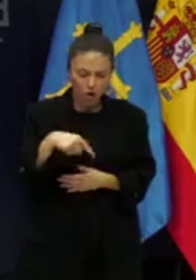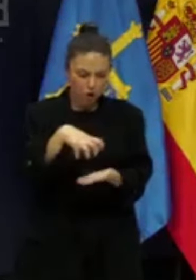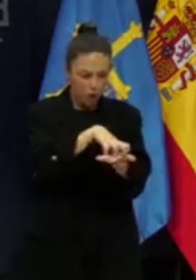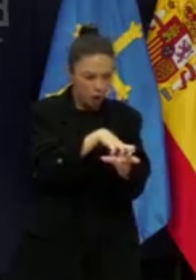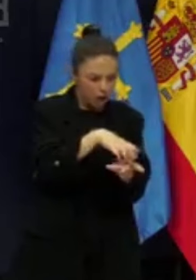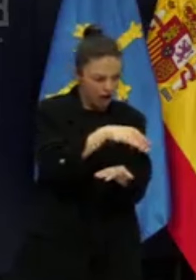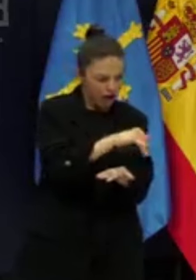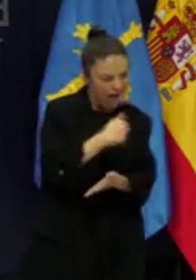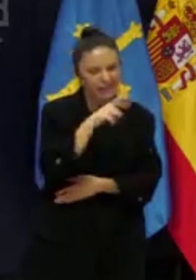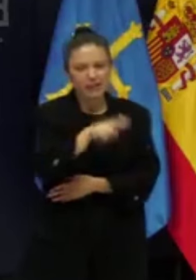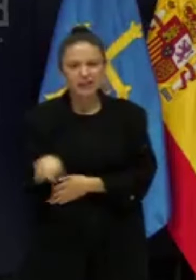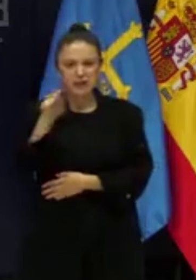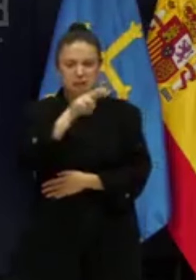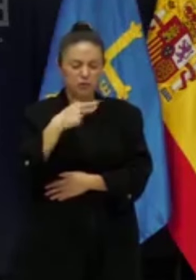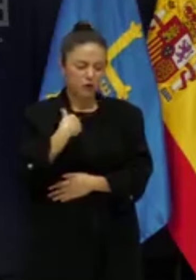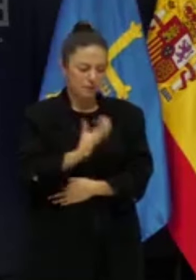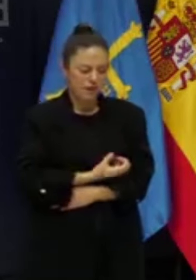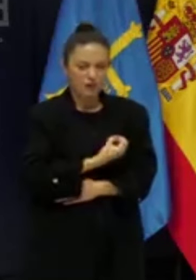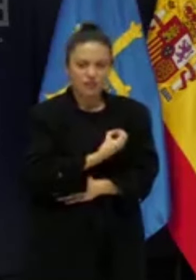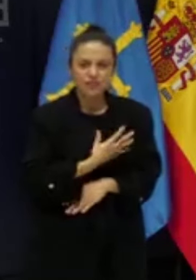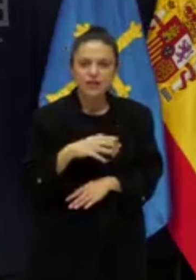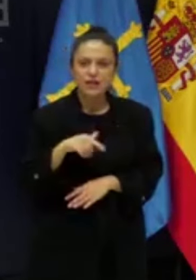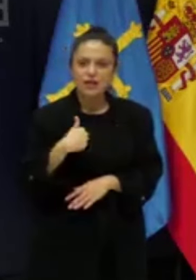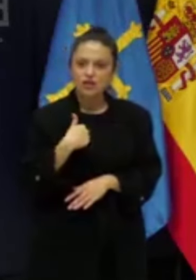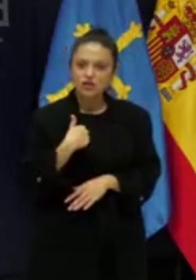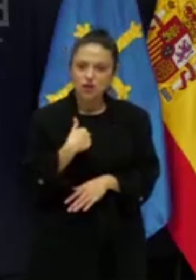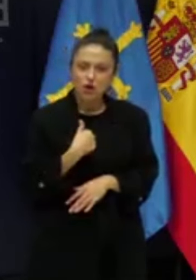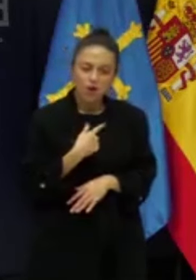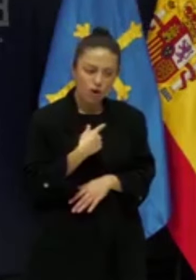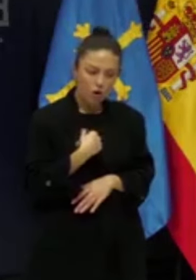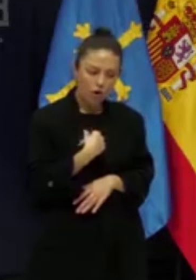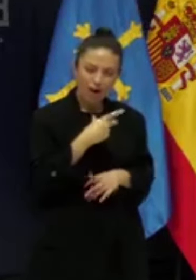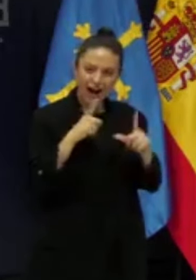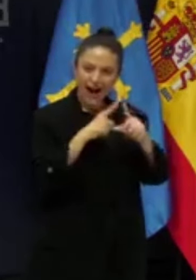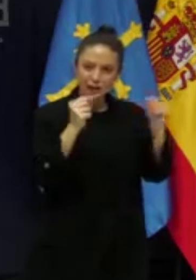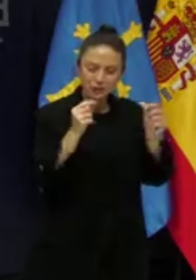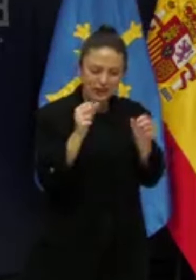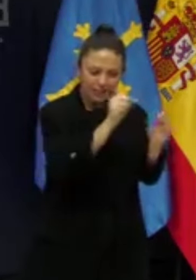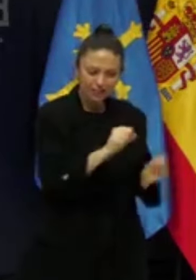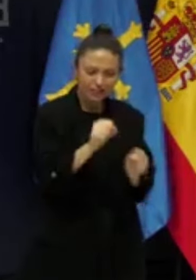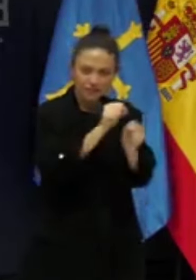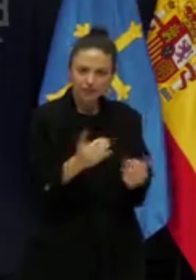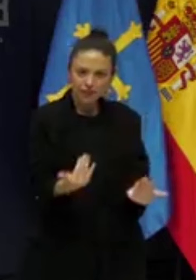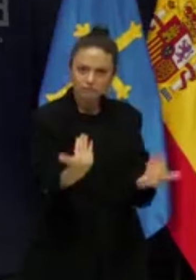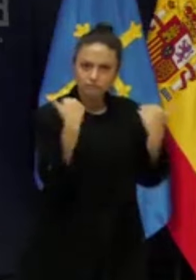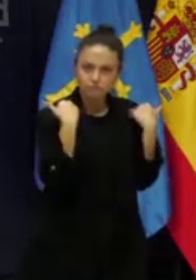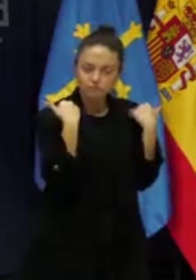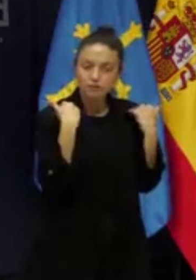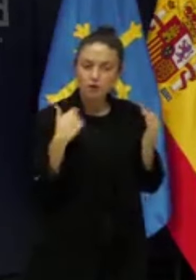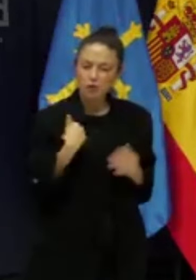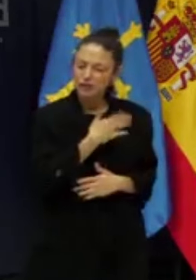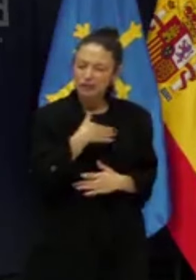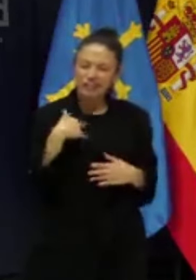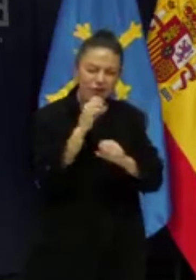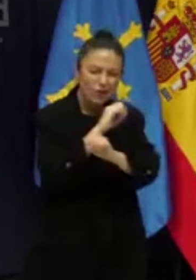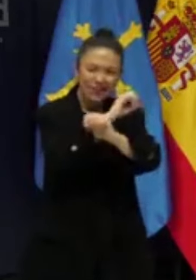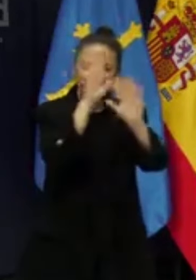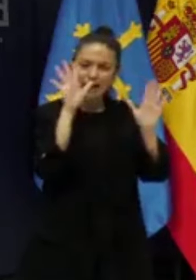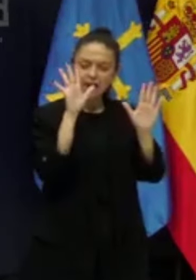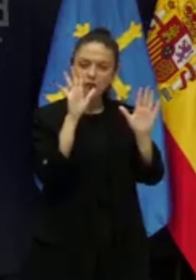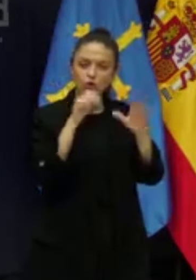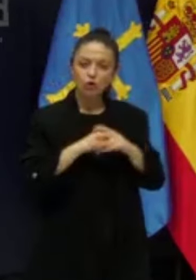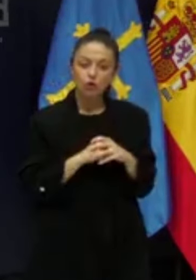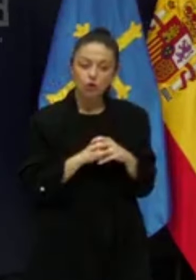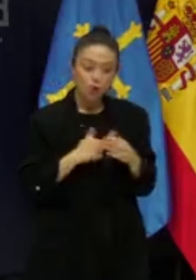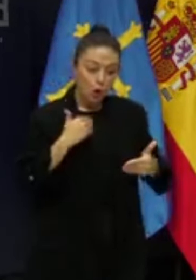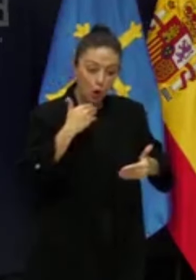que he leído y que me ofenden. Empeñé mi palabra con Asturias y en la defensa de Asturias. Por eso, quiero dejar claro que